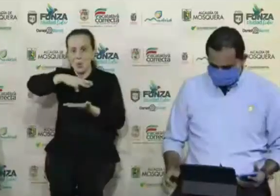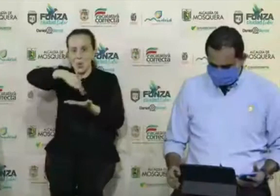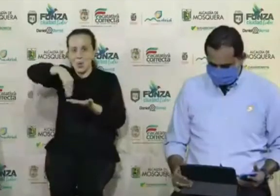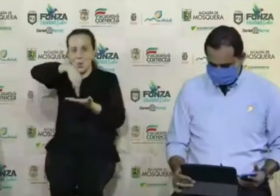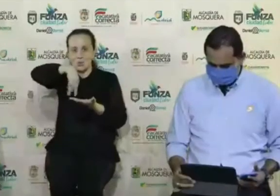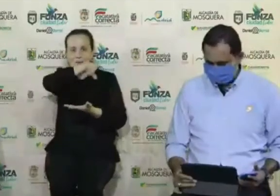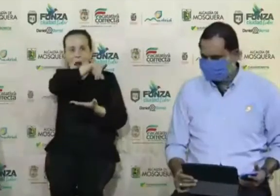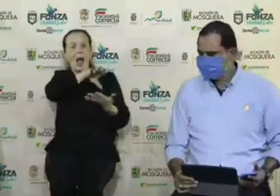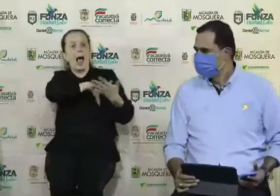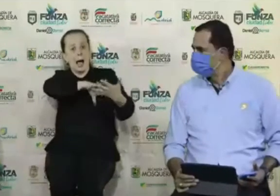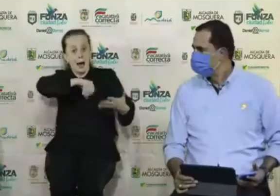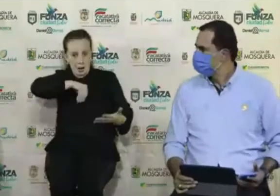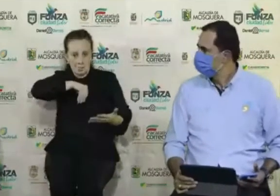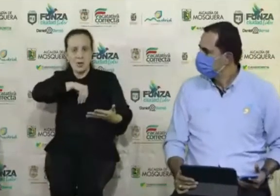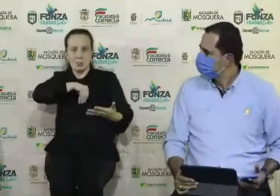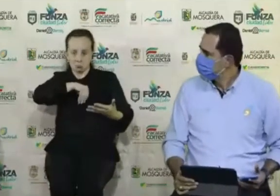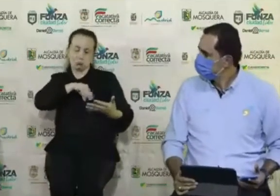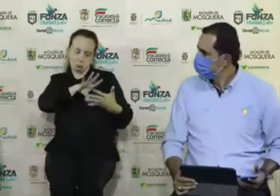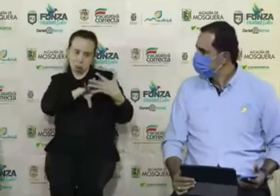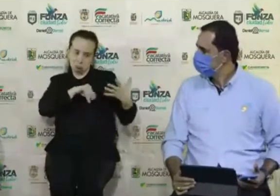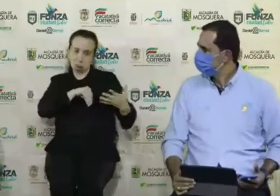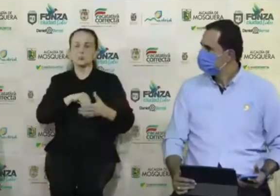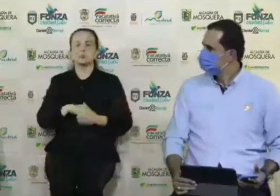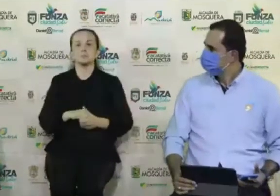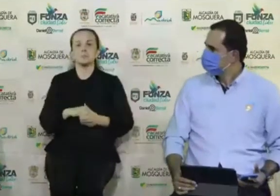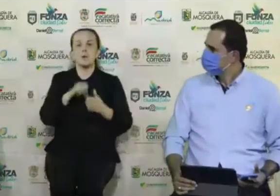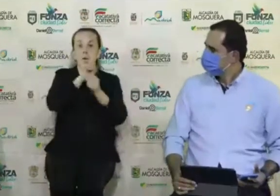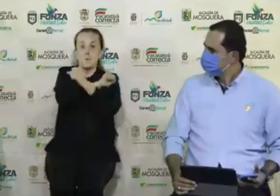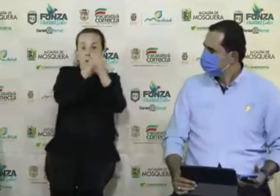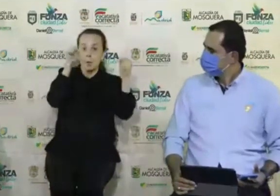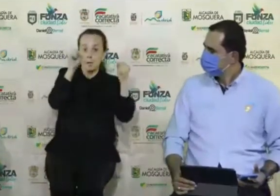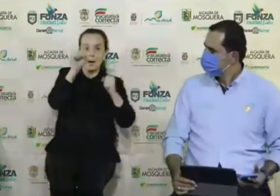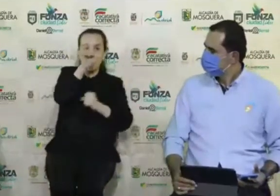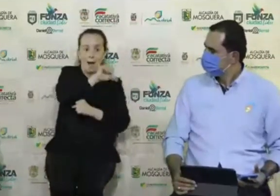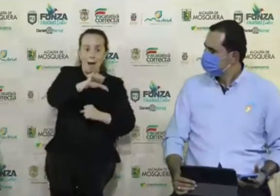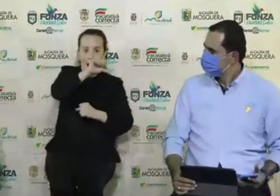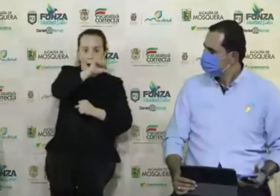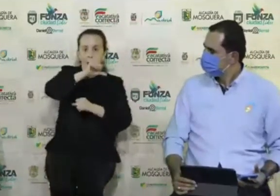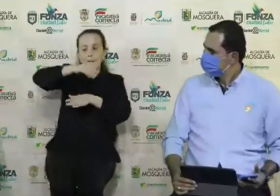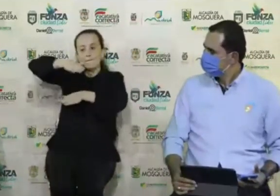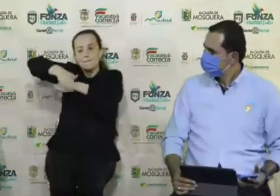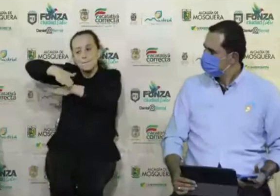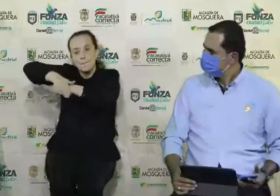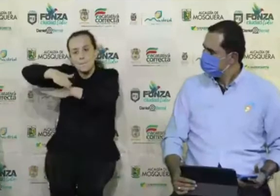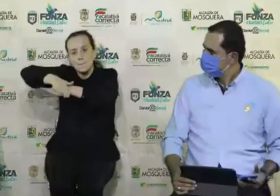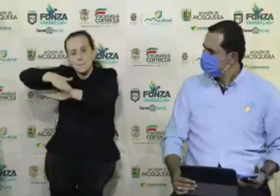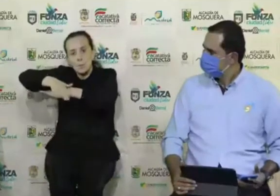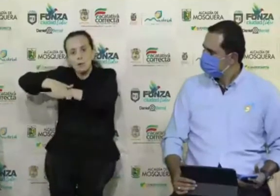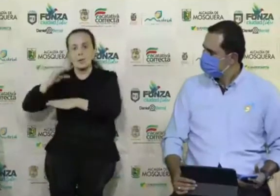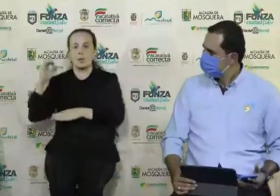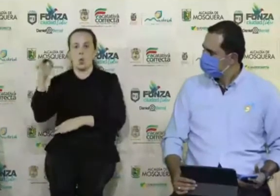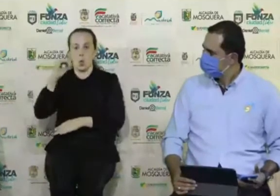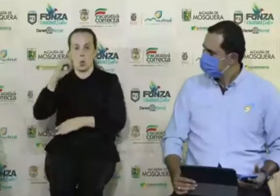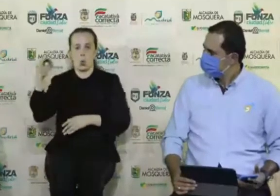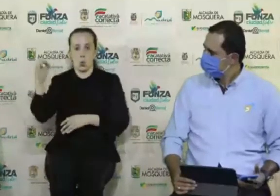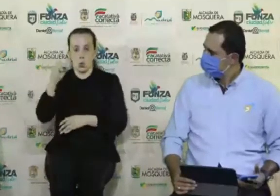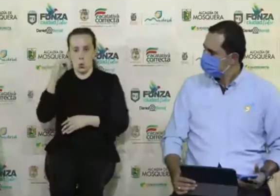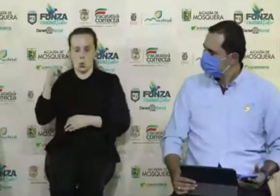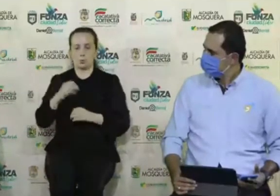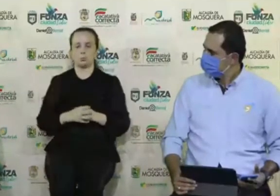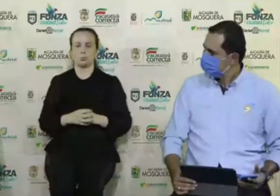municipio de Mosquera para unificar. En la mañana podrán salir las mujeres y en la tarde podrán salir los hombres.